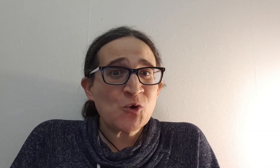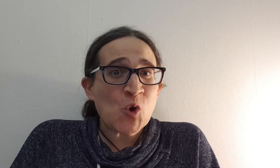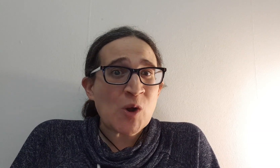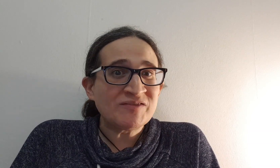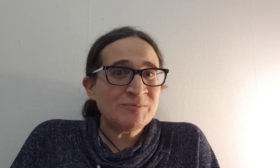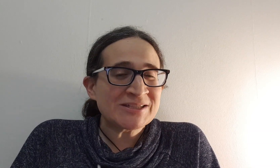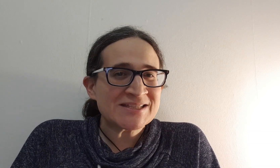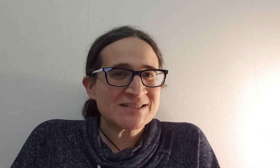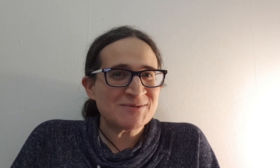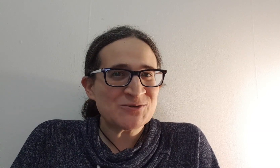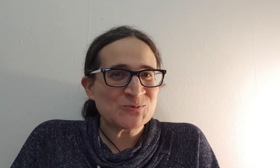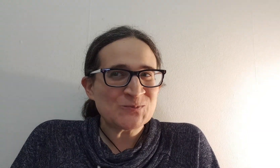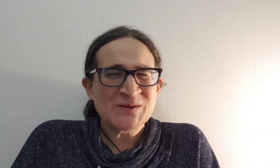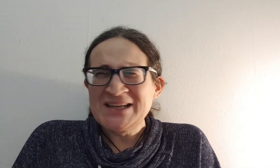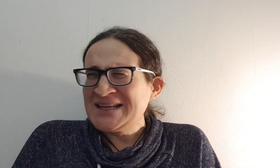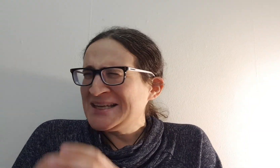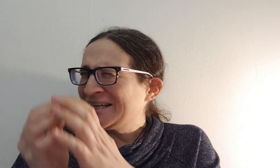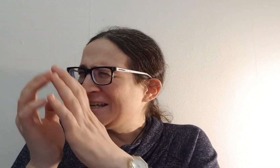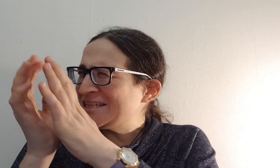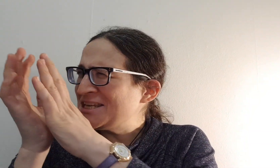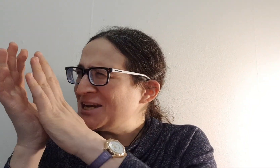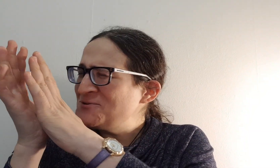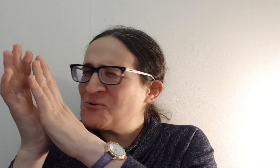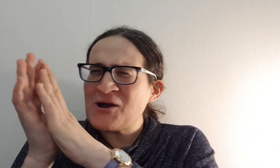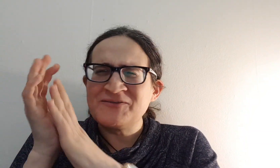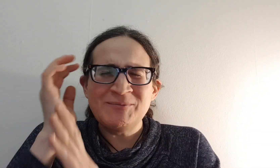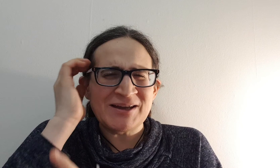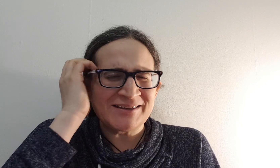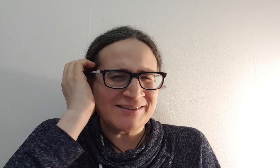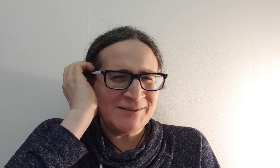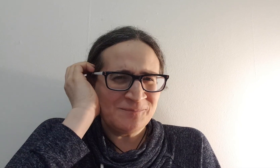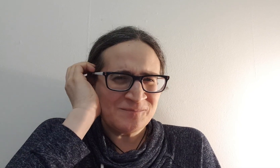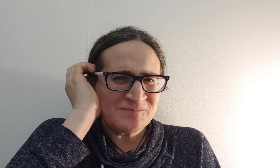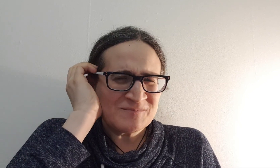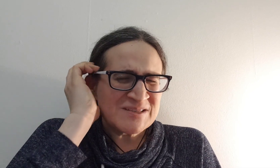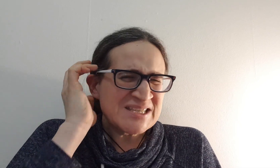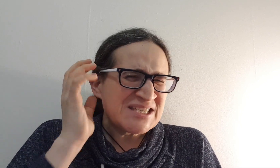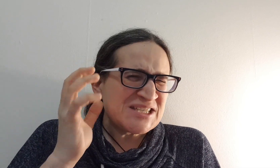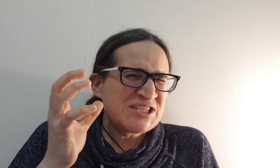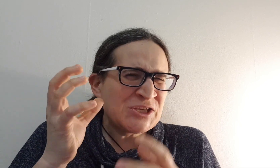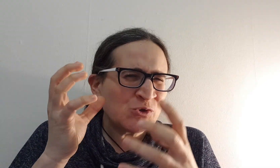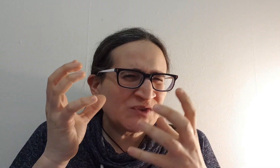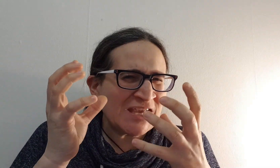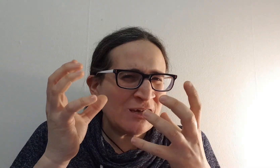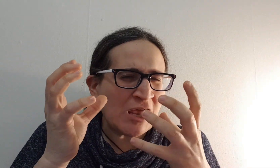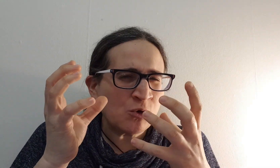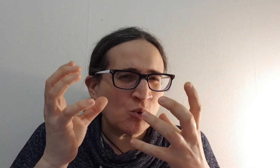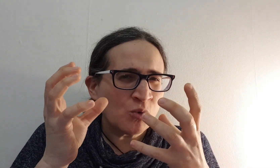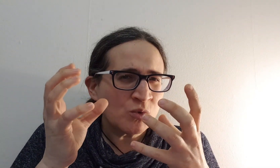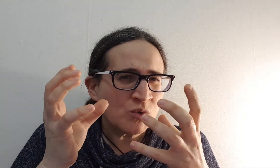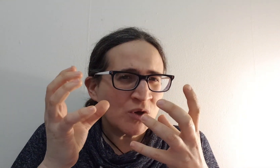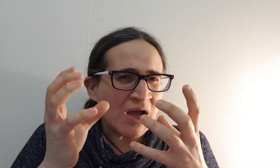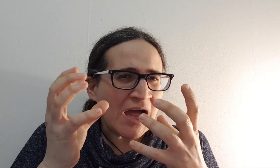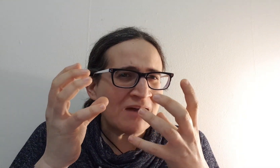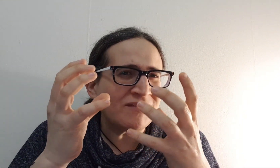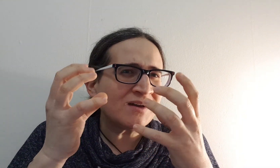אוהבים את עצמנו כשאנחנו אוהבים אחרים זה נותן לנו אהבה